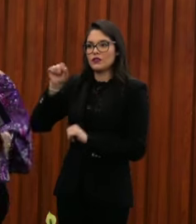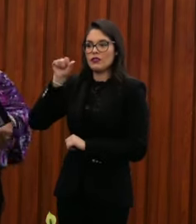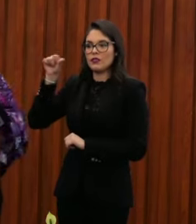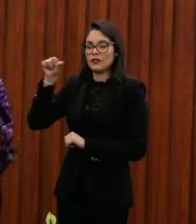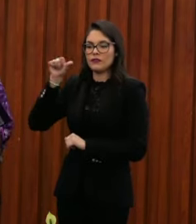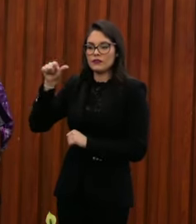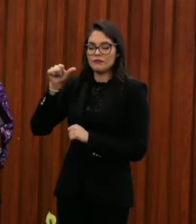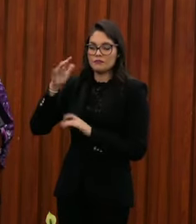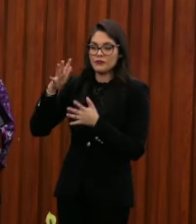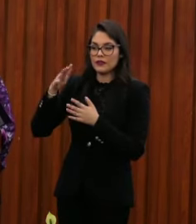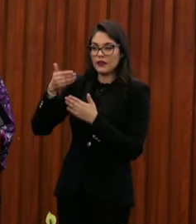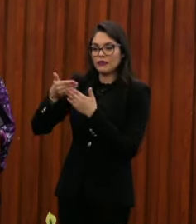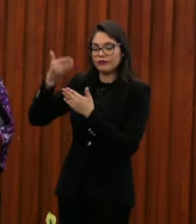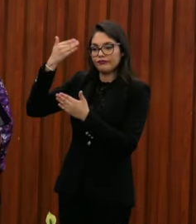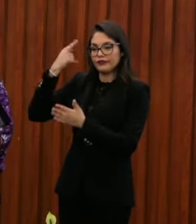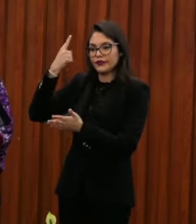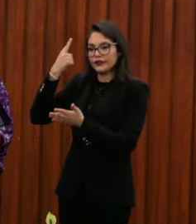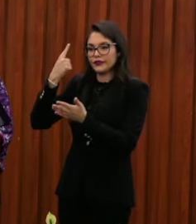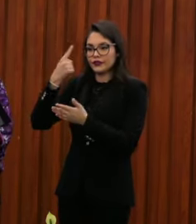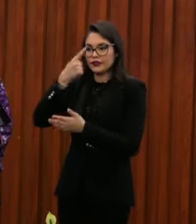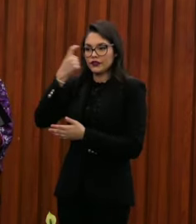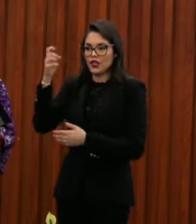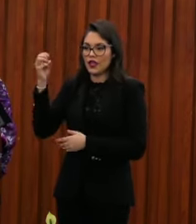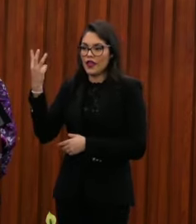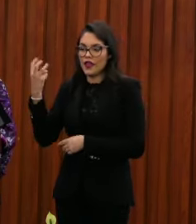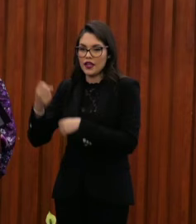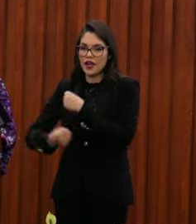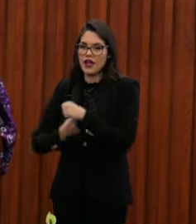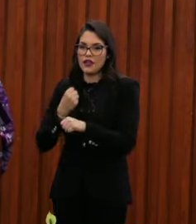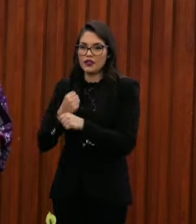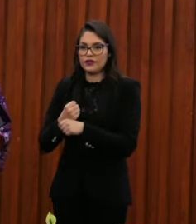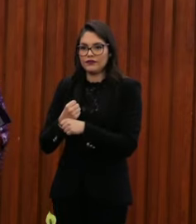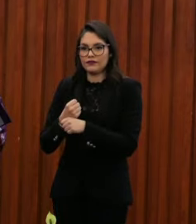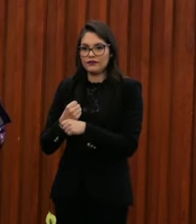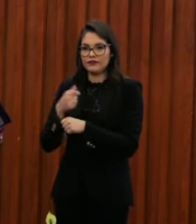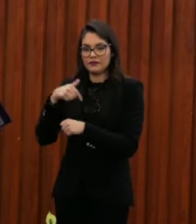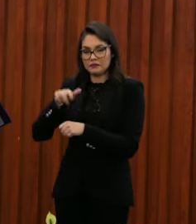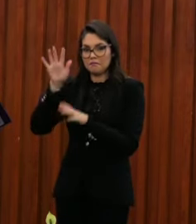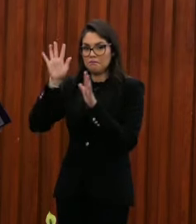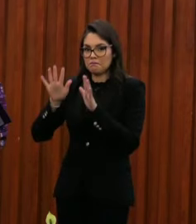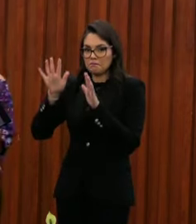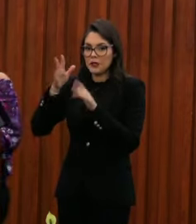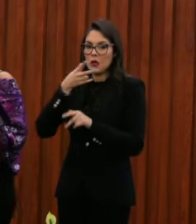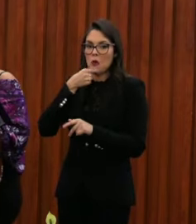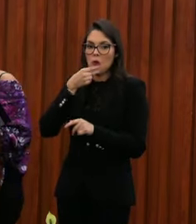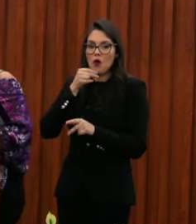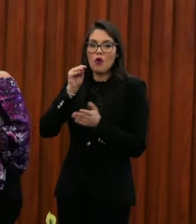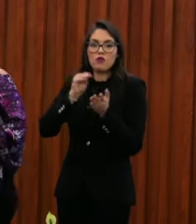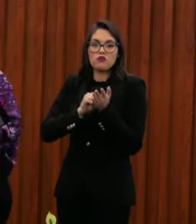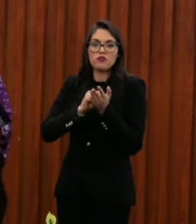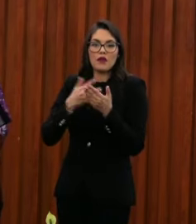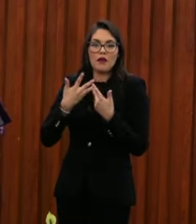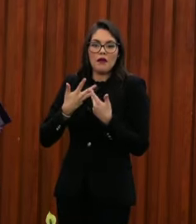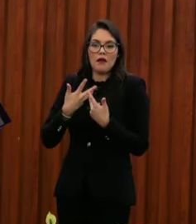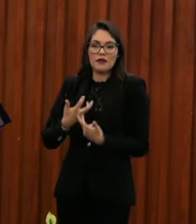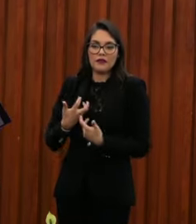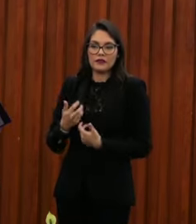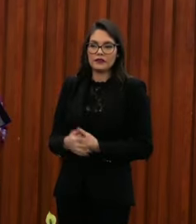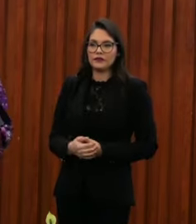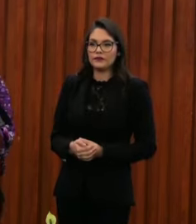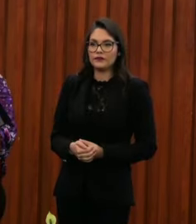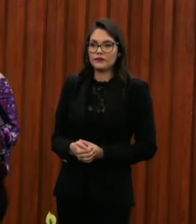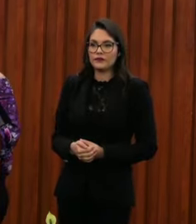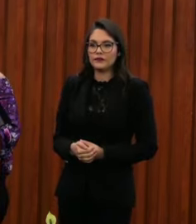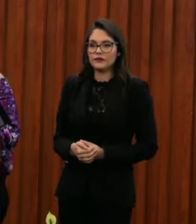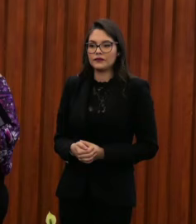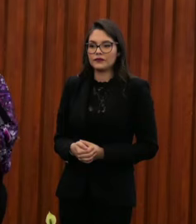hace 103 años. Y tal parece que les sigue asustando, ¿verdad? buenos días a todas, todos